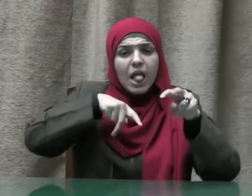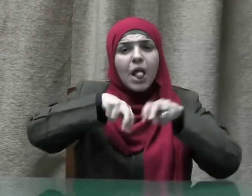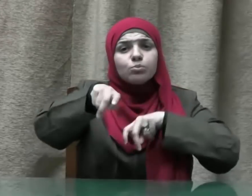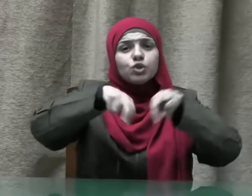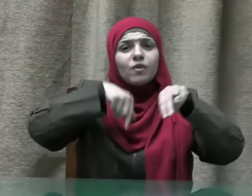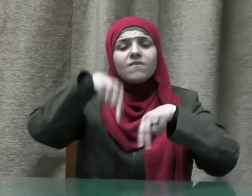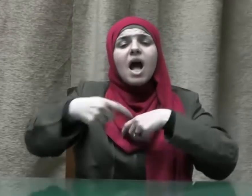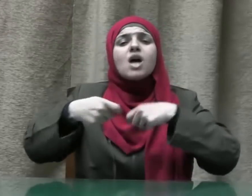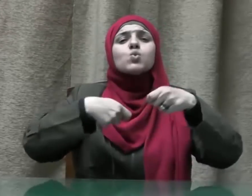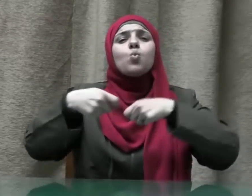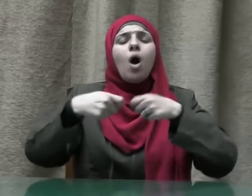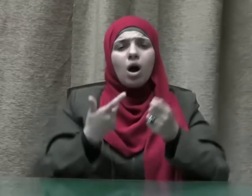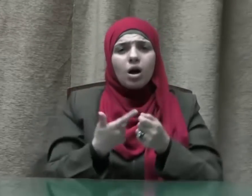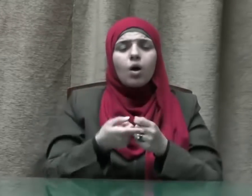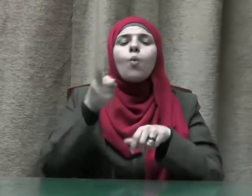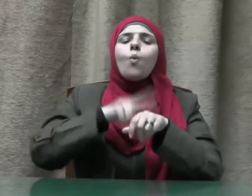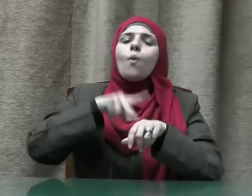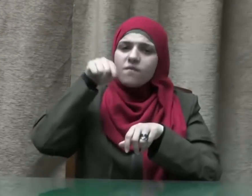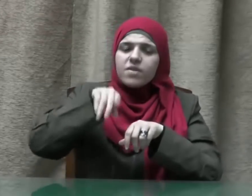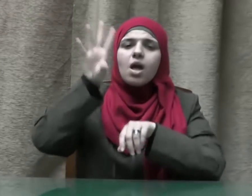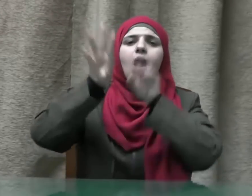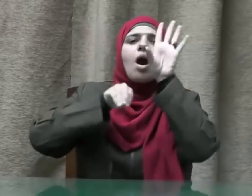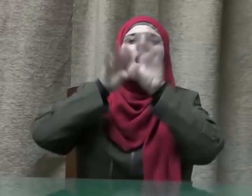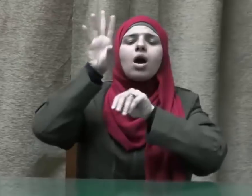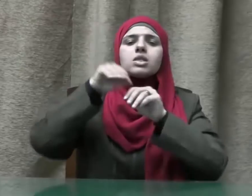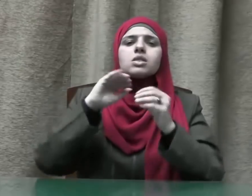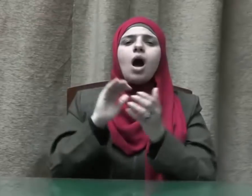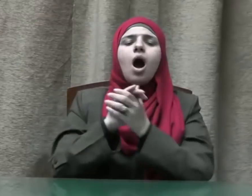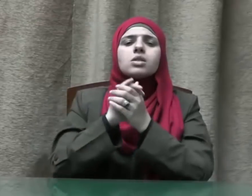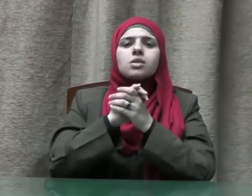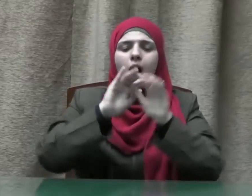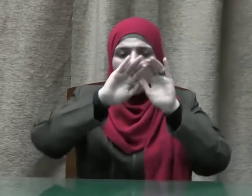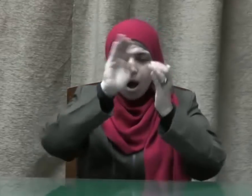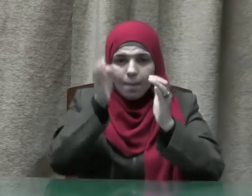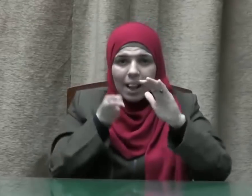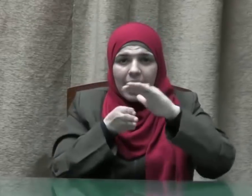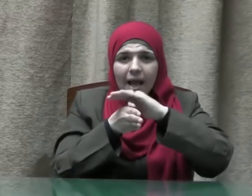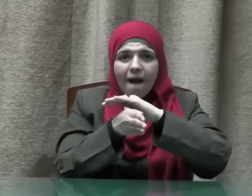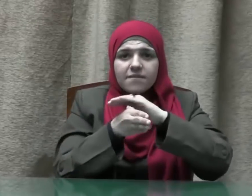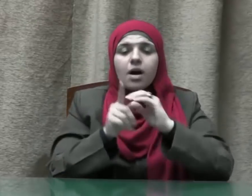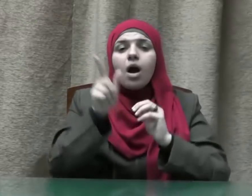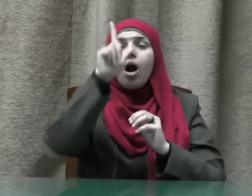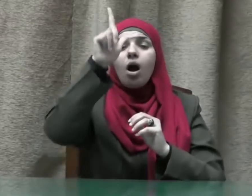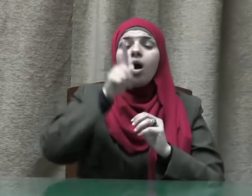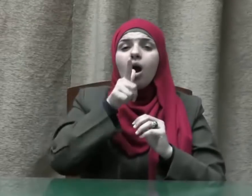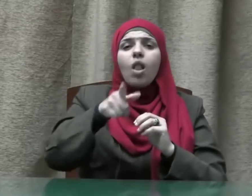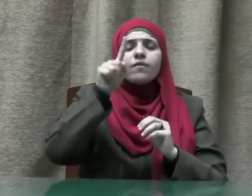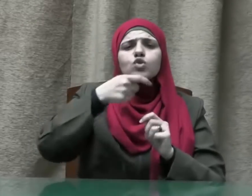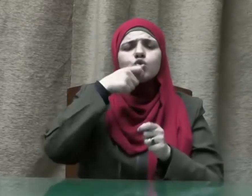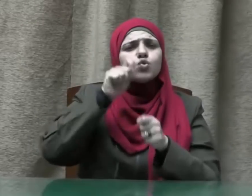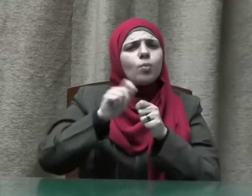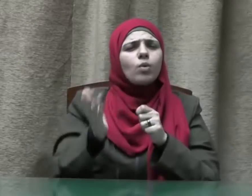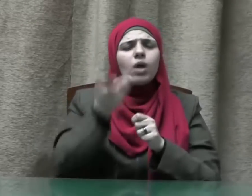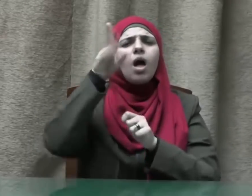وفي قصة أصحاب الكهف يقول سبحانه حكايةً عن حالهم